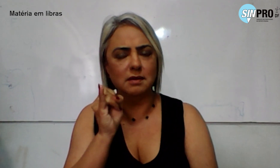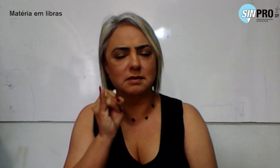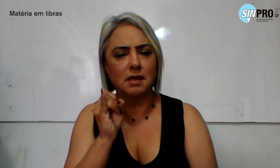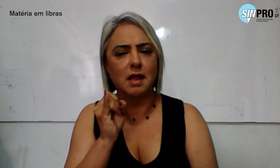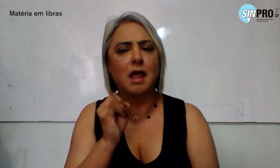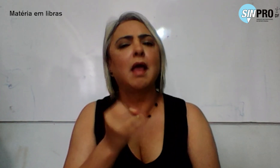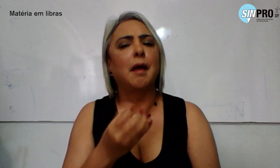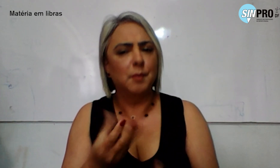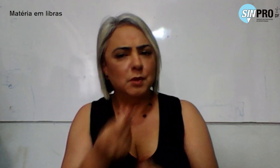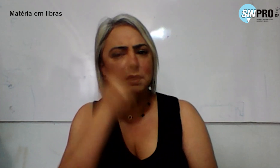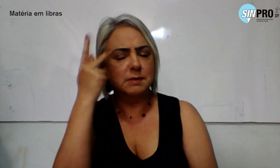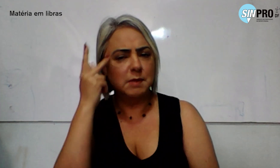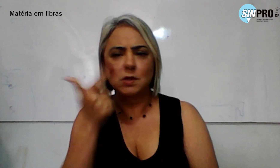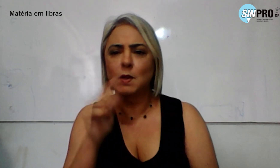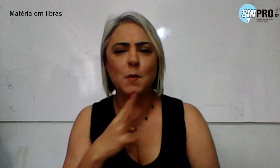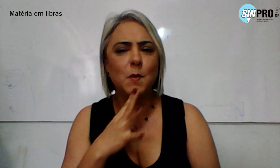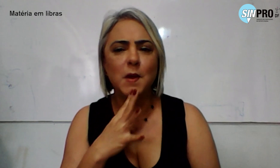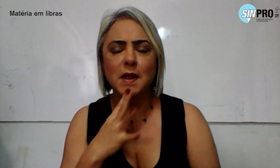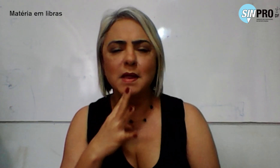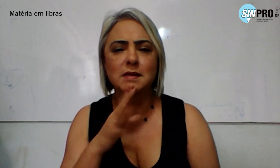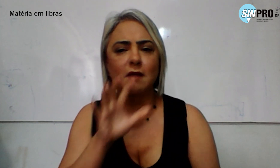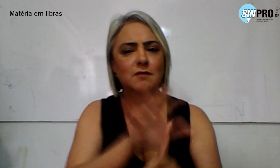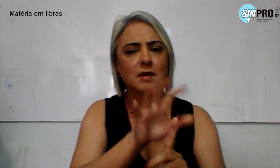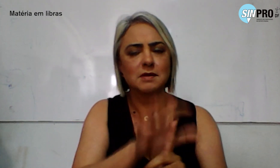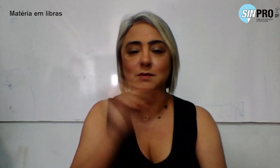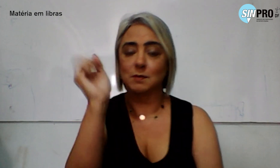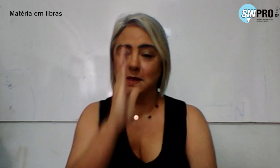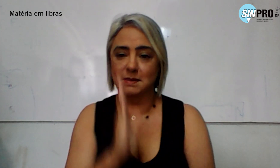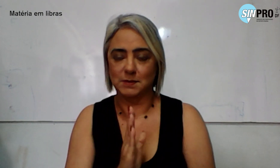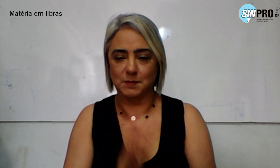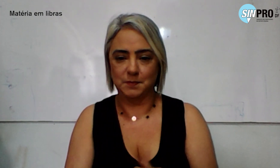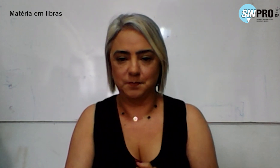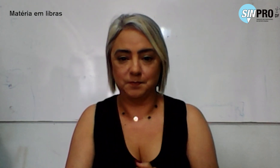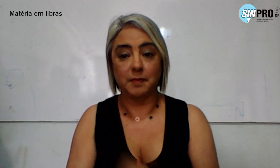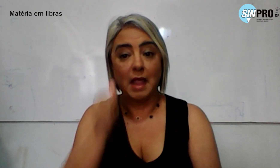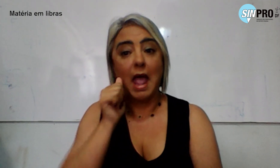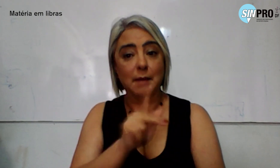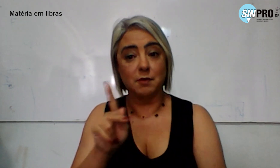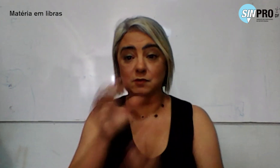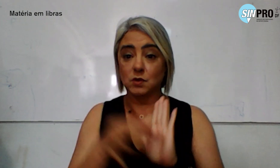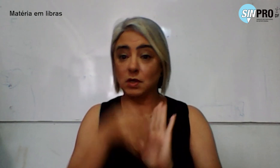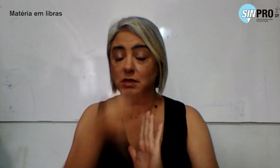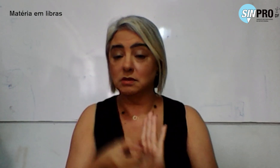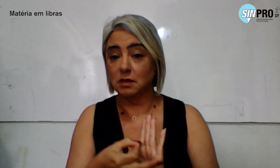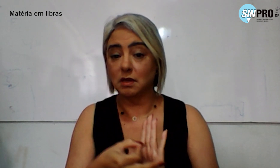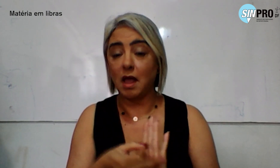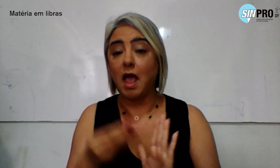muitos ainda desconhecem sua influência no Brasil. Ela critica a desinformação